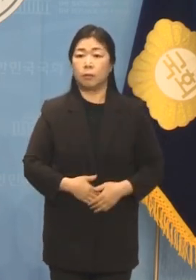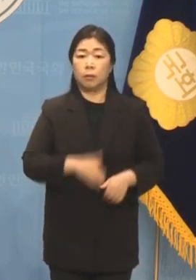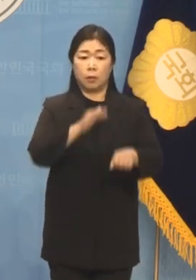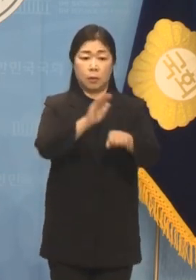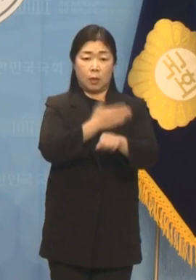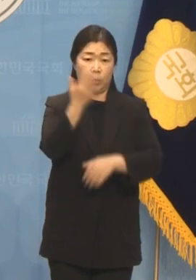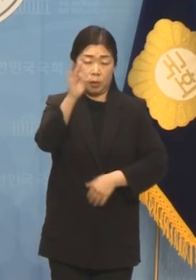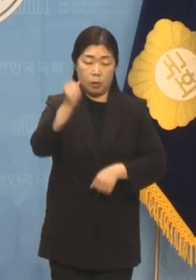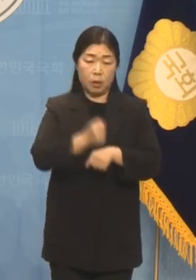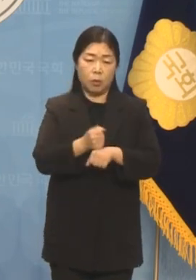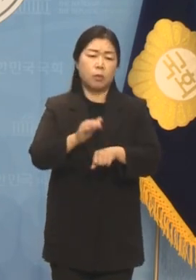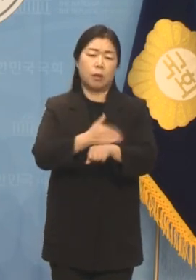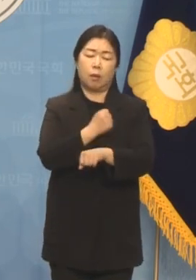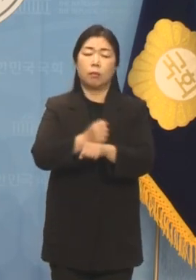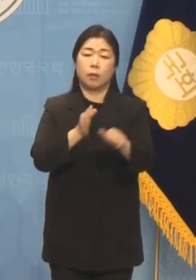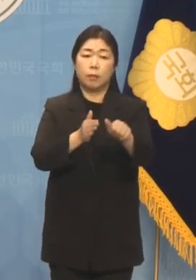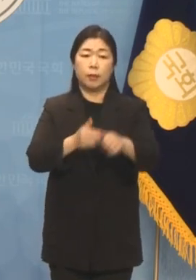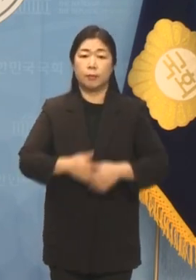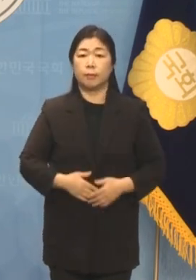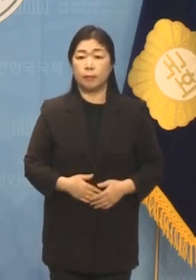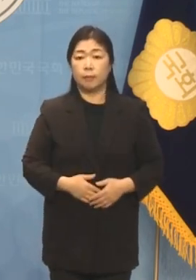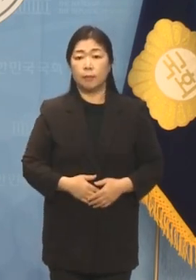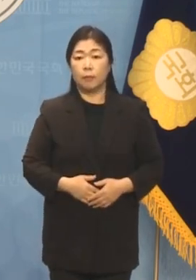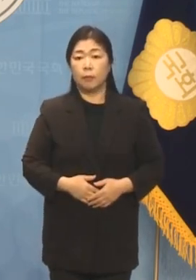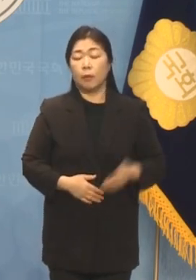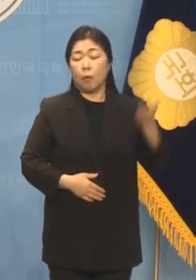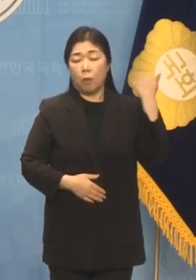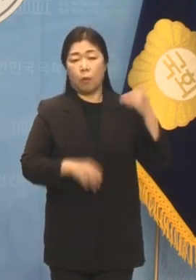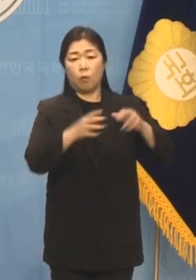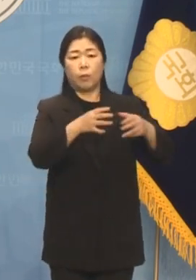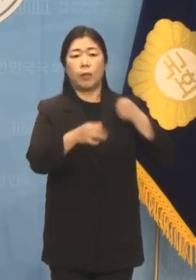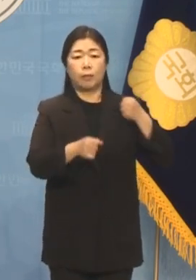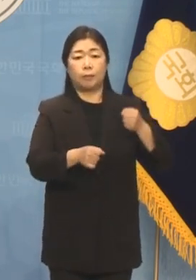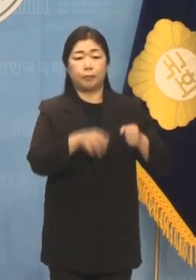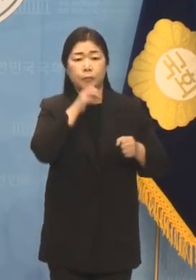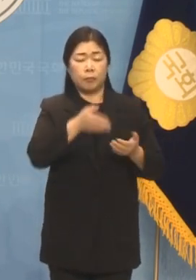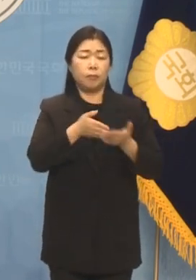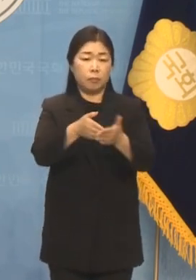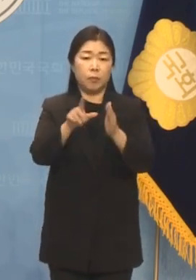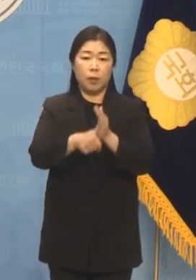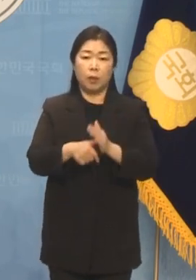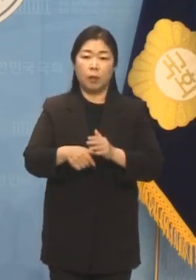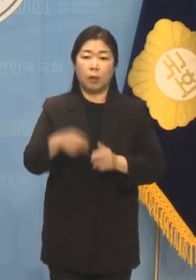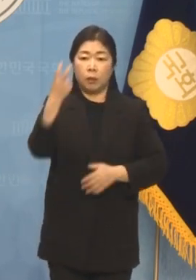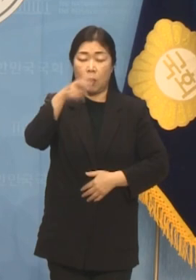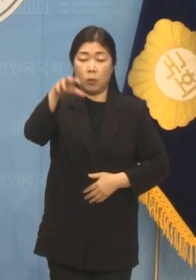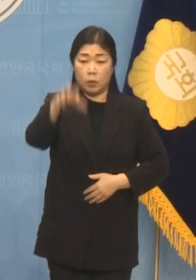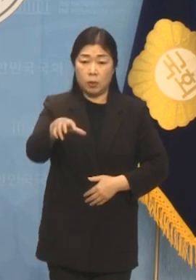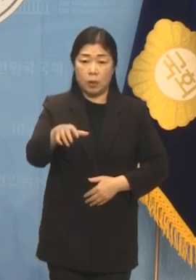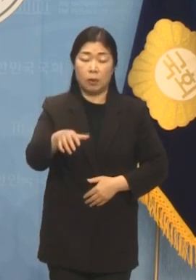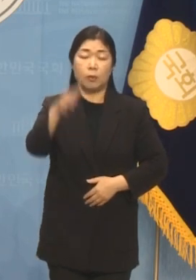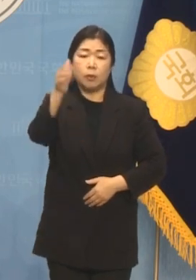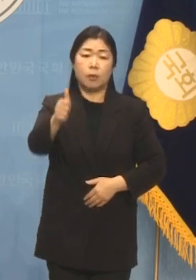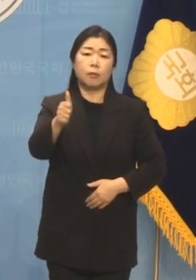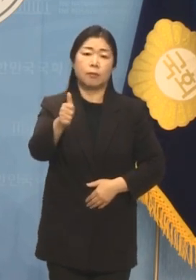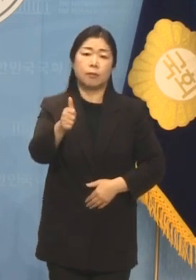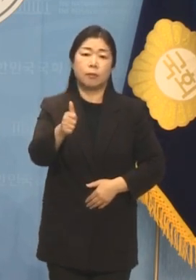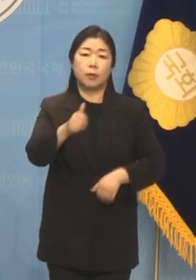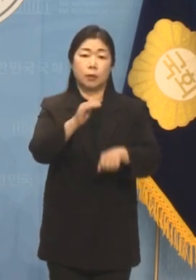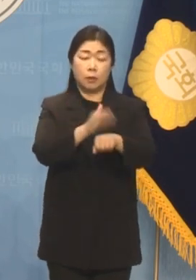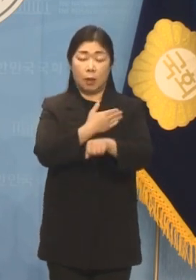인정하고 사과하십시오. 과거 국민의힘 항의로 경호처장이 사과한 적도 있습니다.